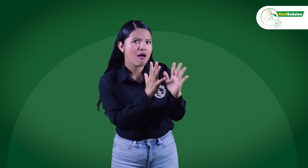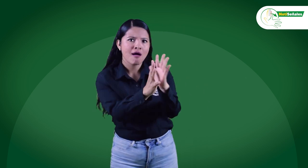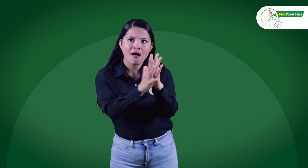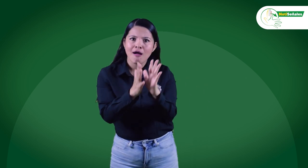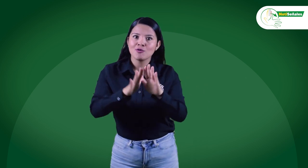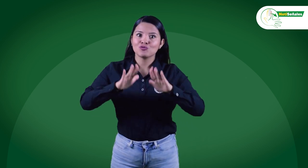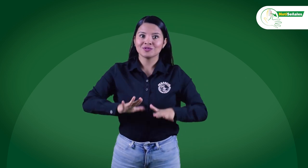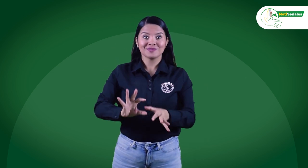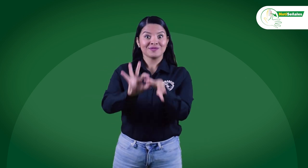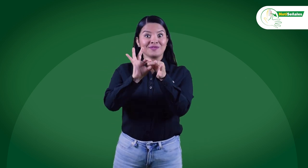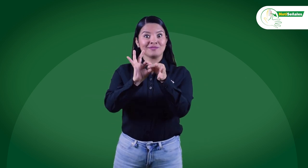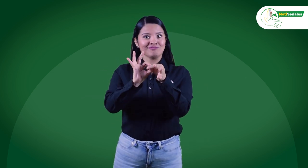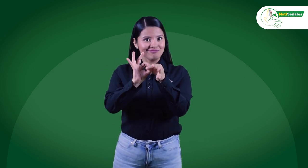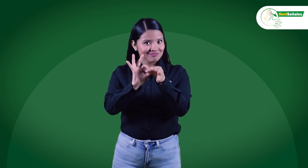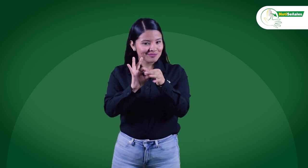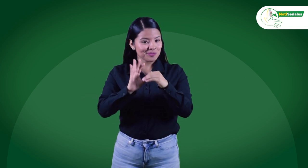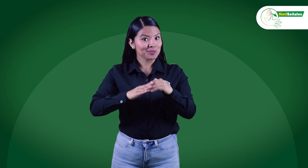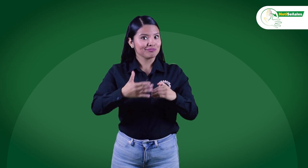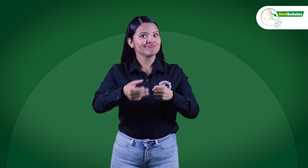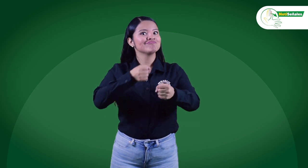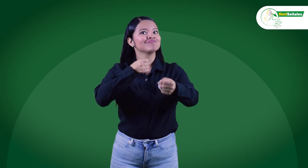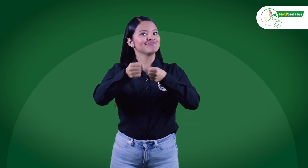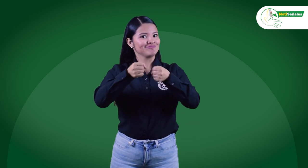Aquí te mostramos más sobre la entrevista.